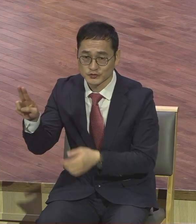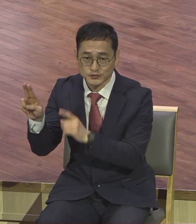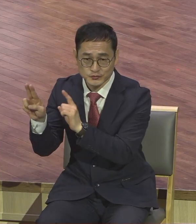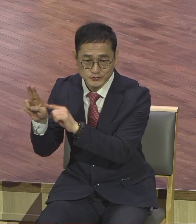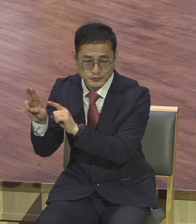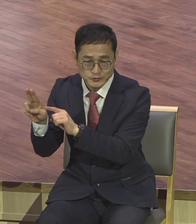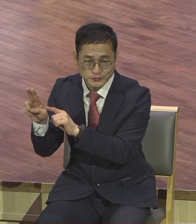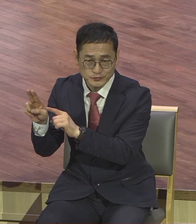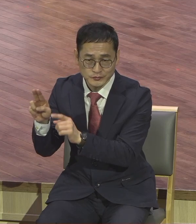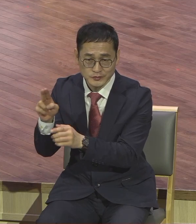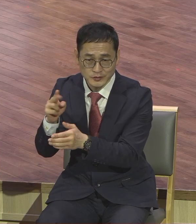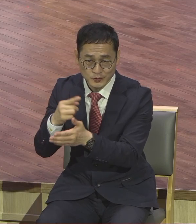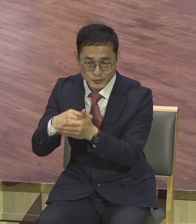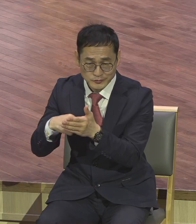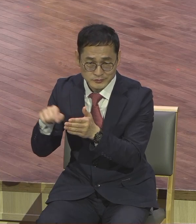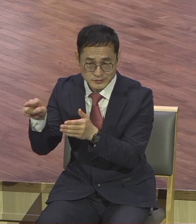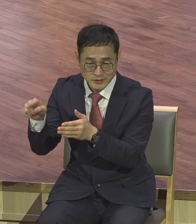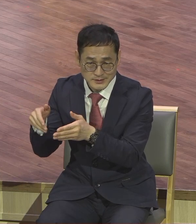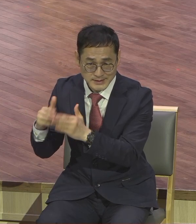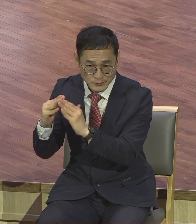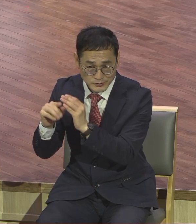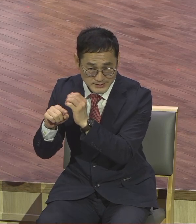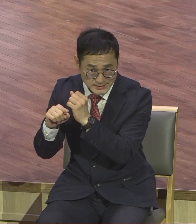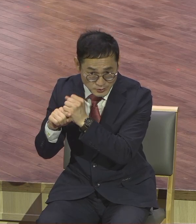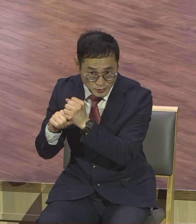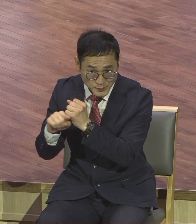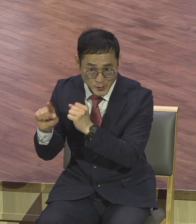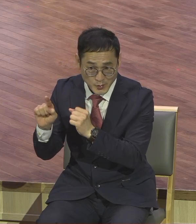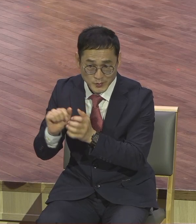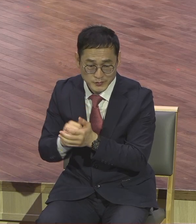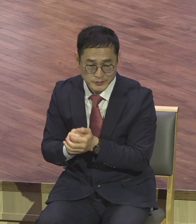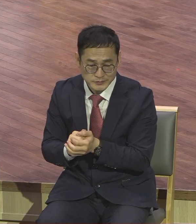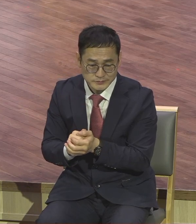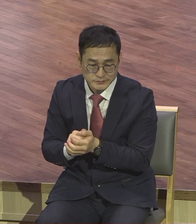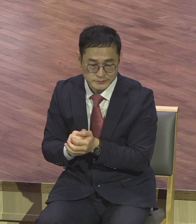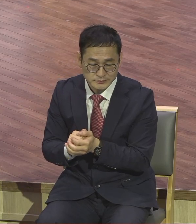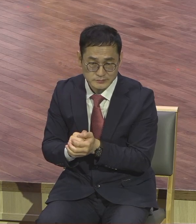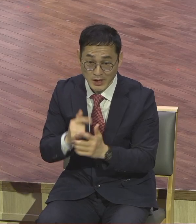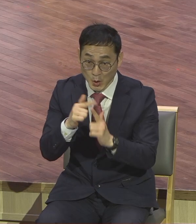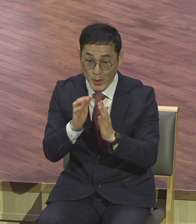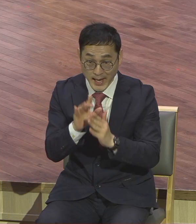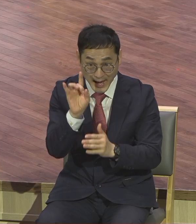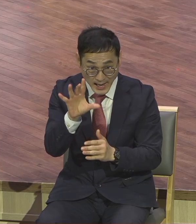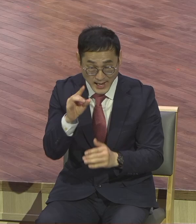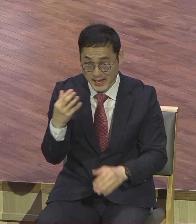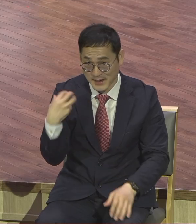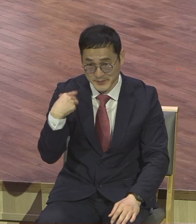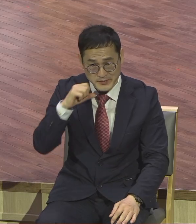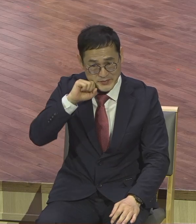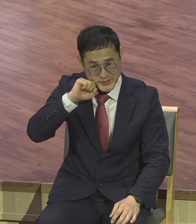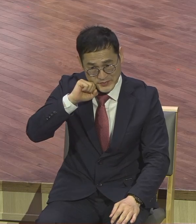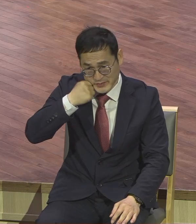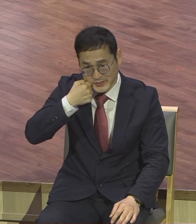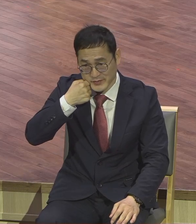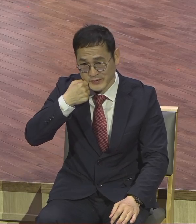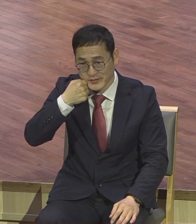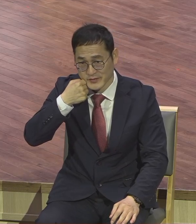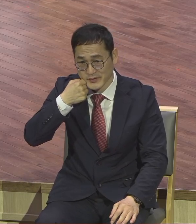위해서 알류를 세웠냐? 한 교회가 그 스케일을 감당을 못해요. 한 교회가 그 많은 종족들,